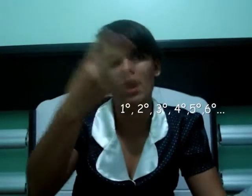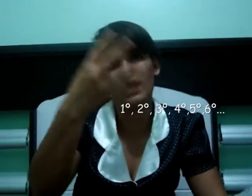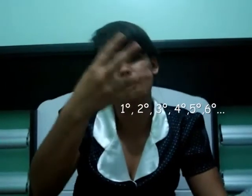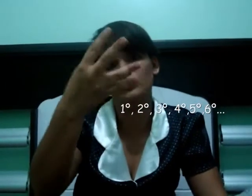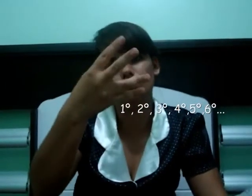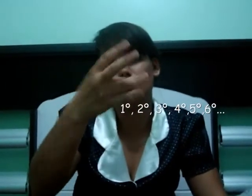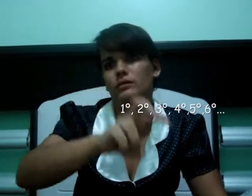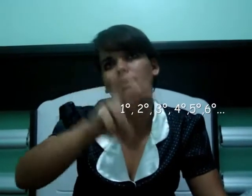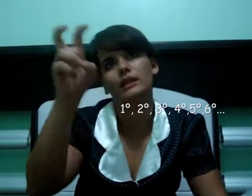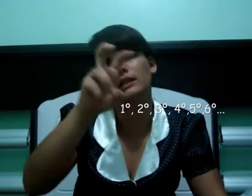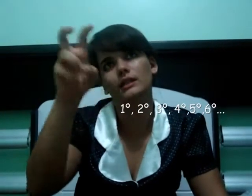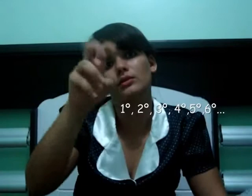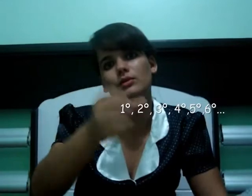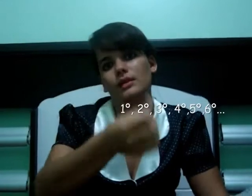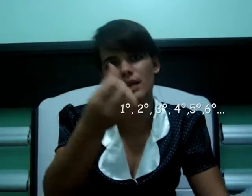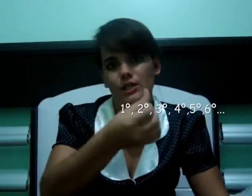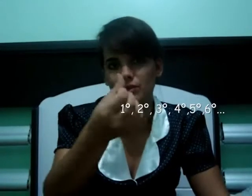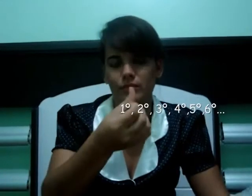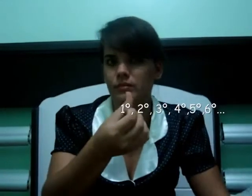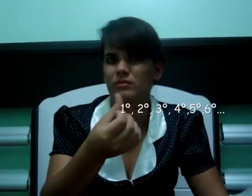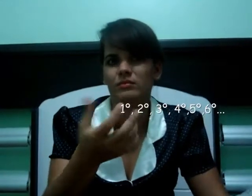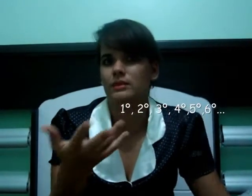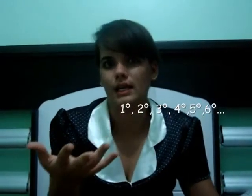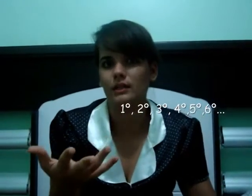quarto, quinto, sexto, certo?